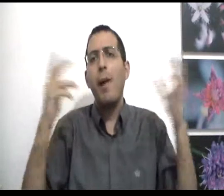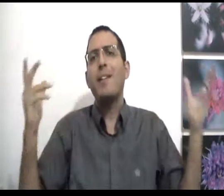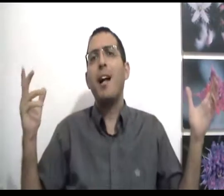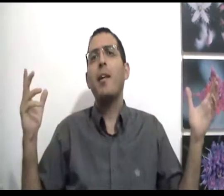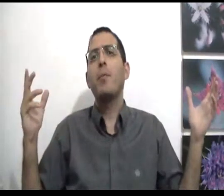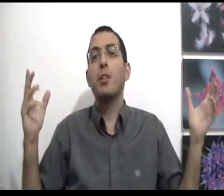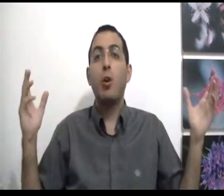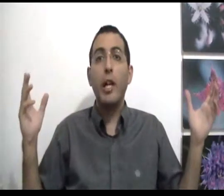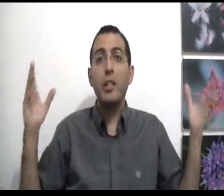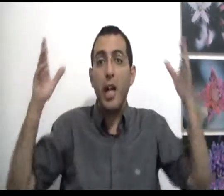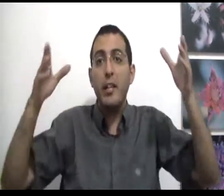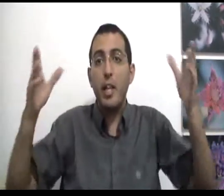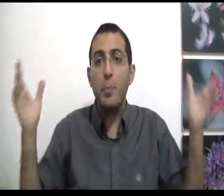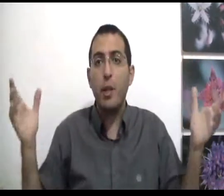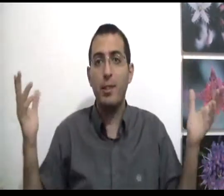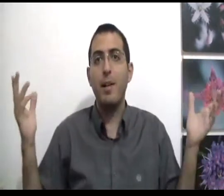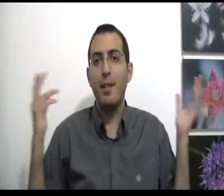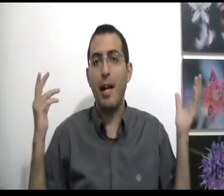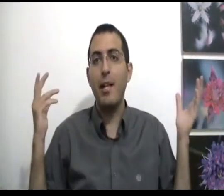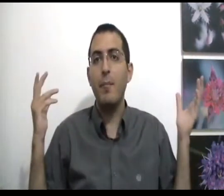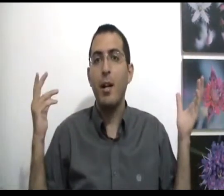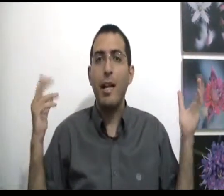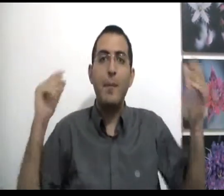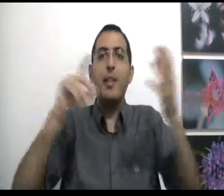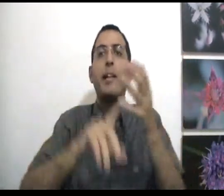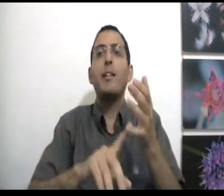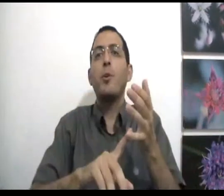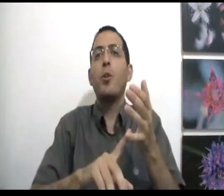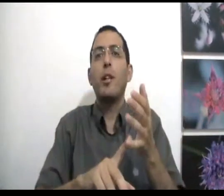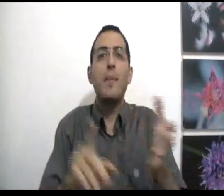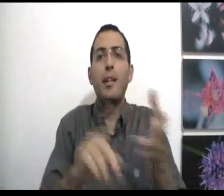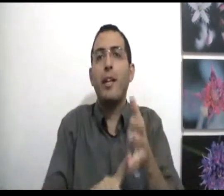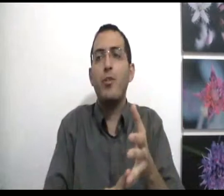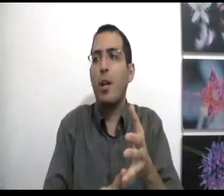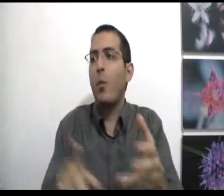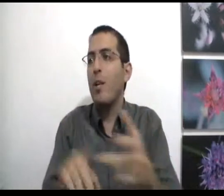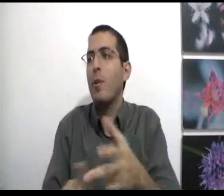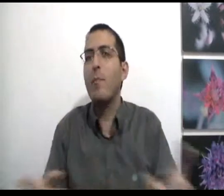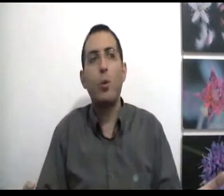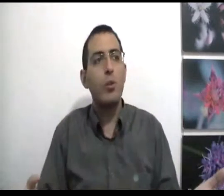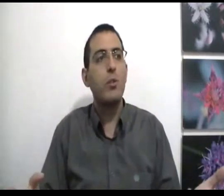למה אתה אלים, יכול להגיד כן, כי יש פה קיר, אז מה? על תעלים, למה אתה נגד הדמיון למה אתה נגד השקר, אולי יש פה גם מטוס